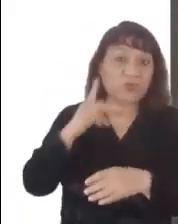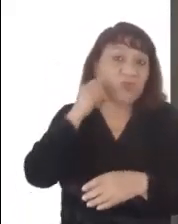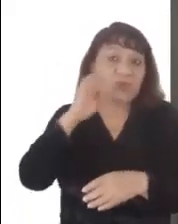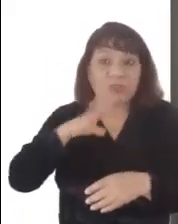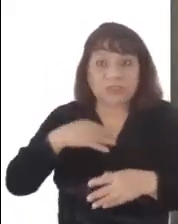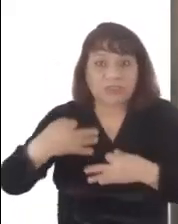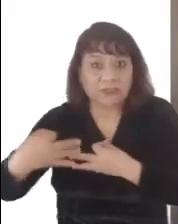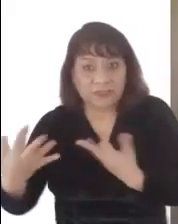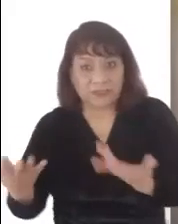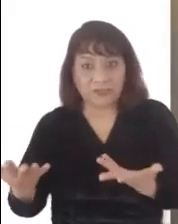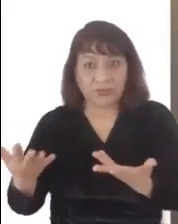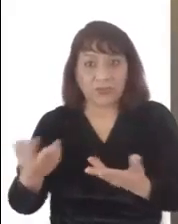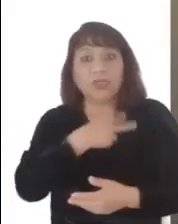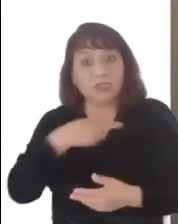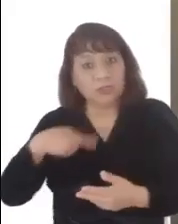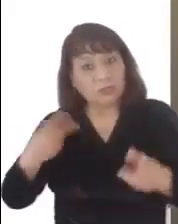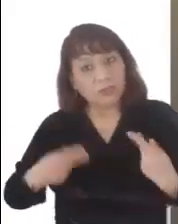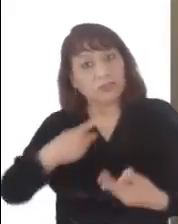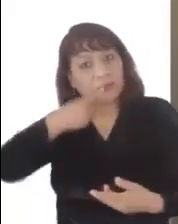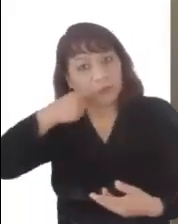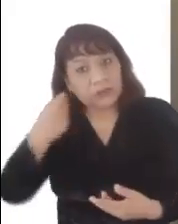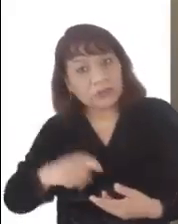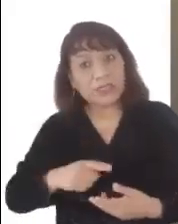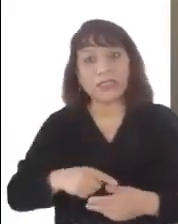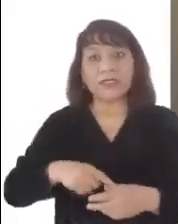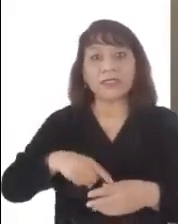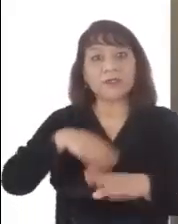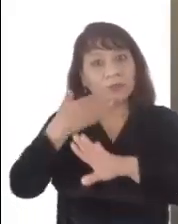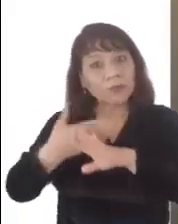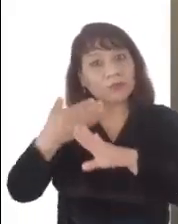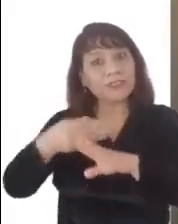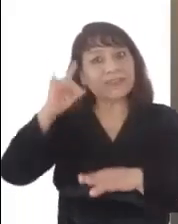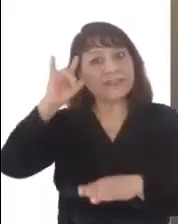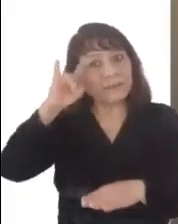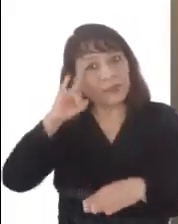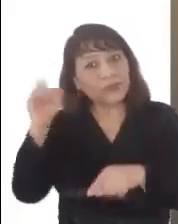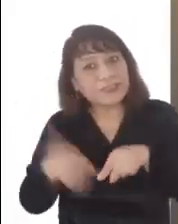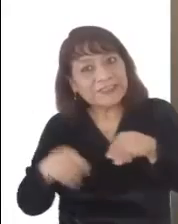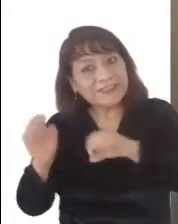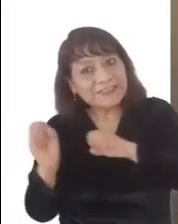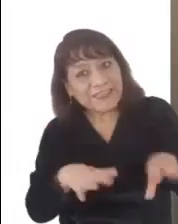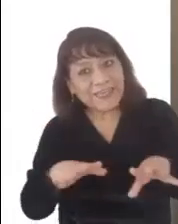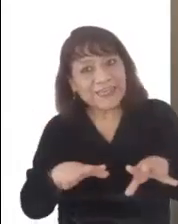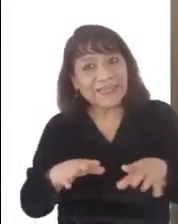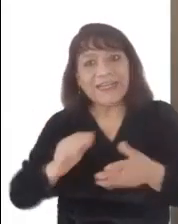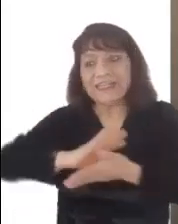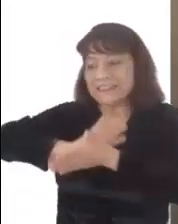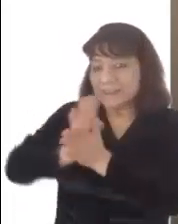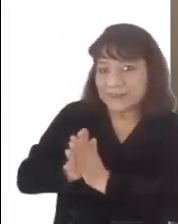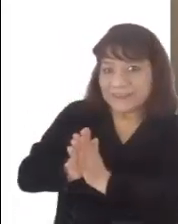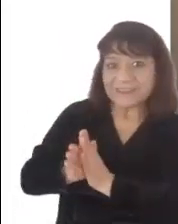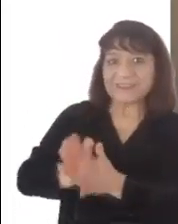ser. Debemos luchar contra los demonios de la discriminación, de la